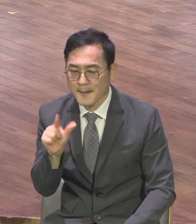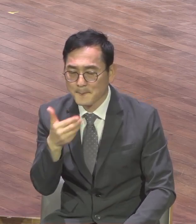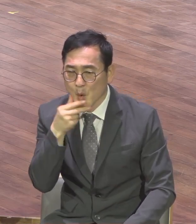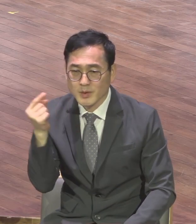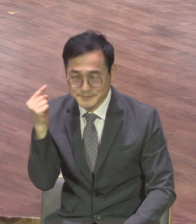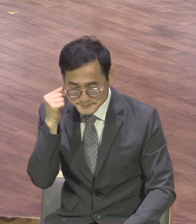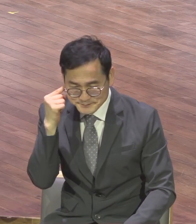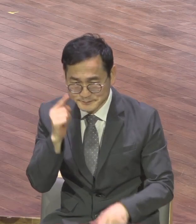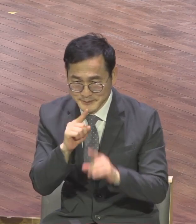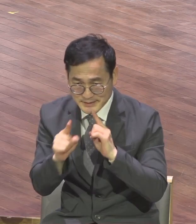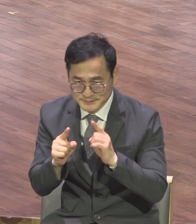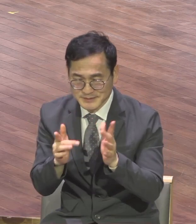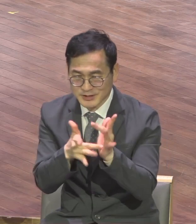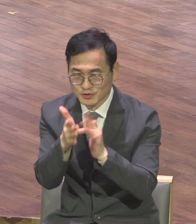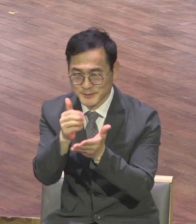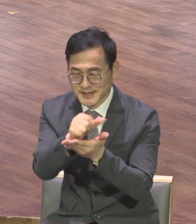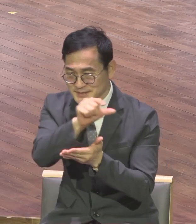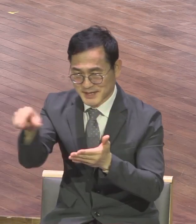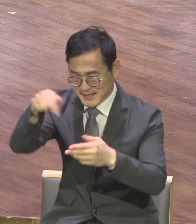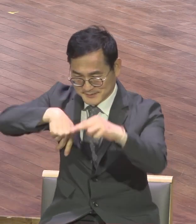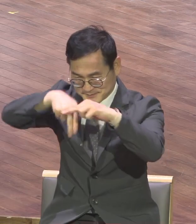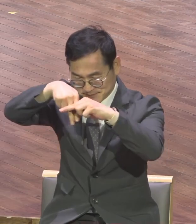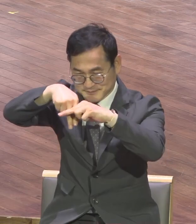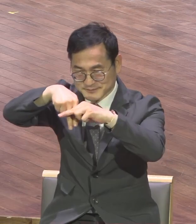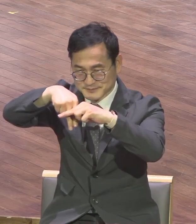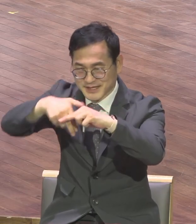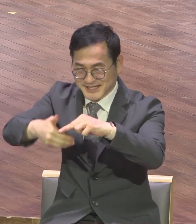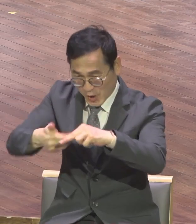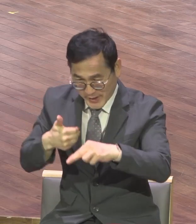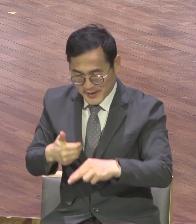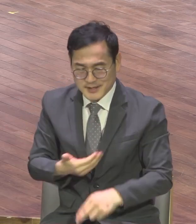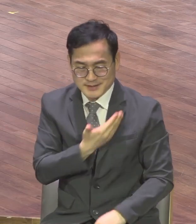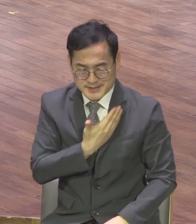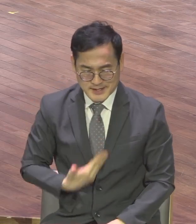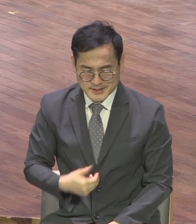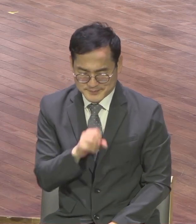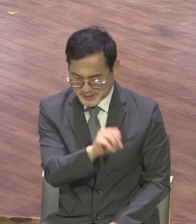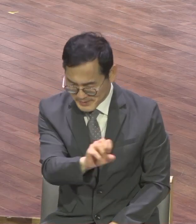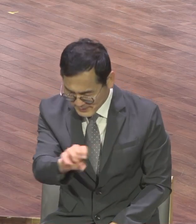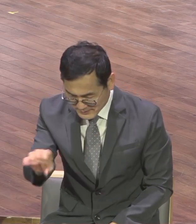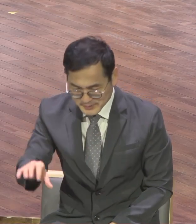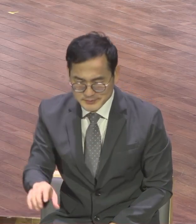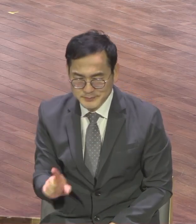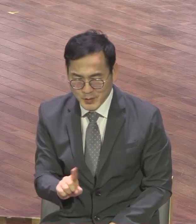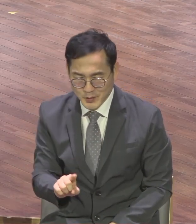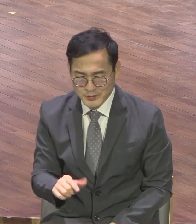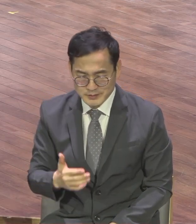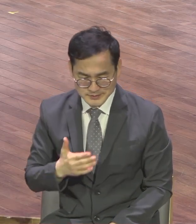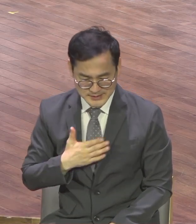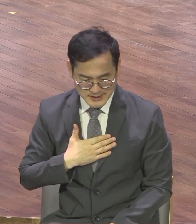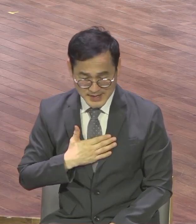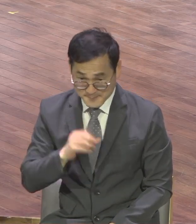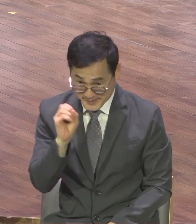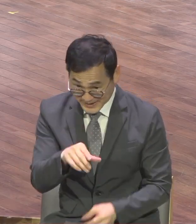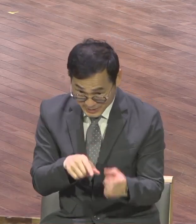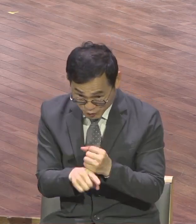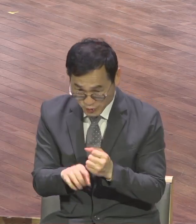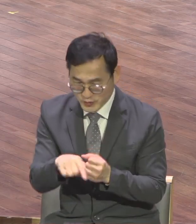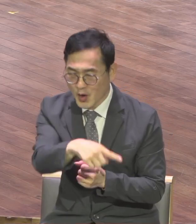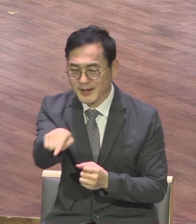예수님께서 두려움에 사로잡혀있는 제자들이 이렇게 말씀하십니다 이것을 내게 이러면 내게 이러면 내 안에서 평안을